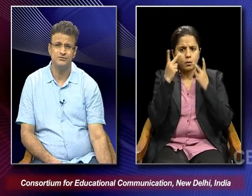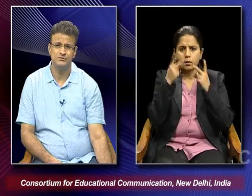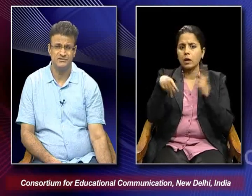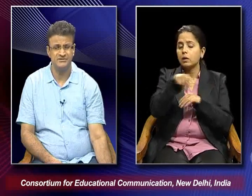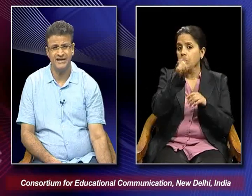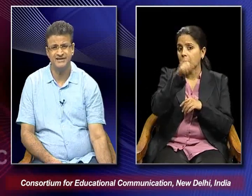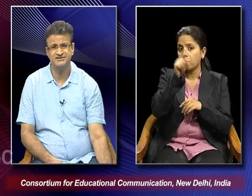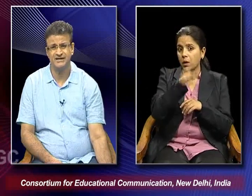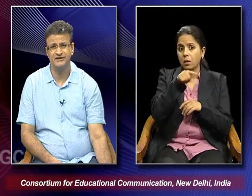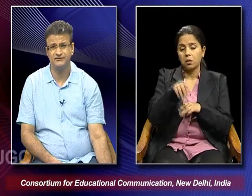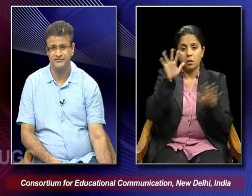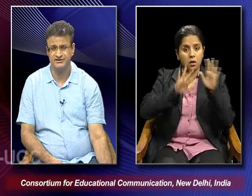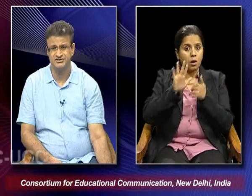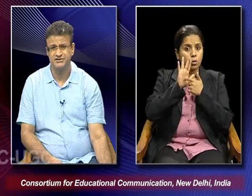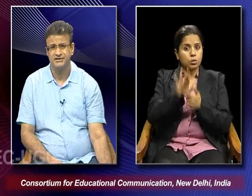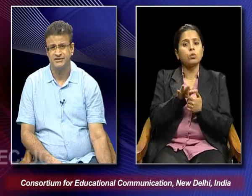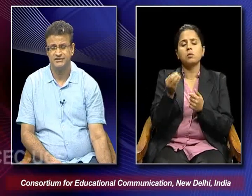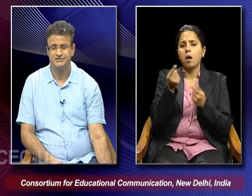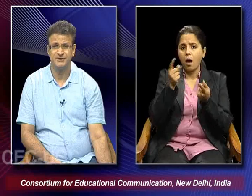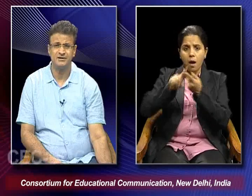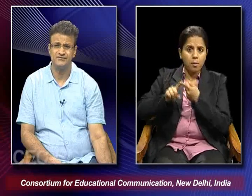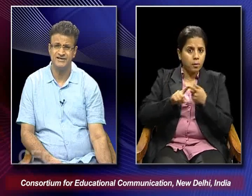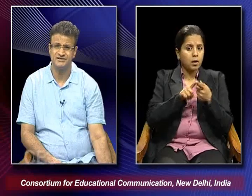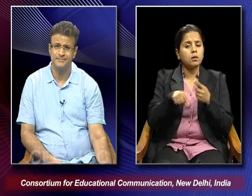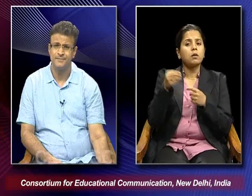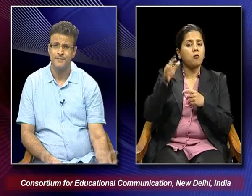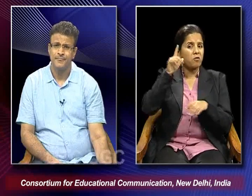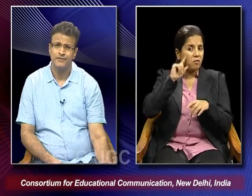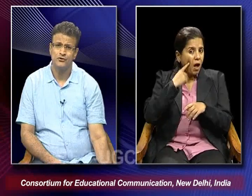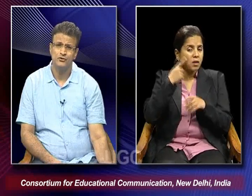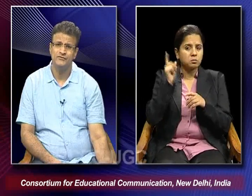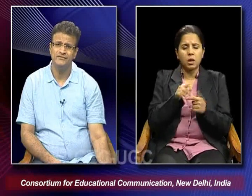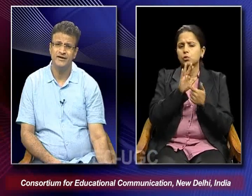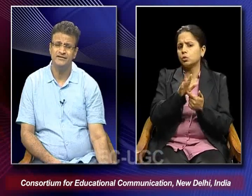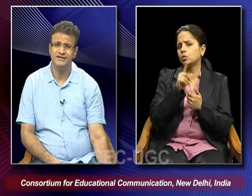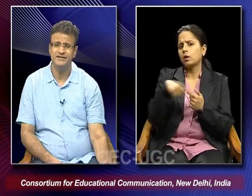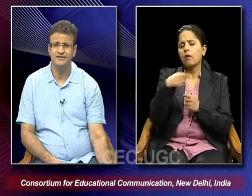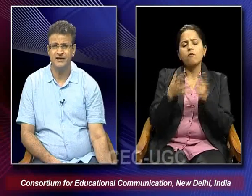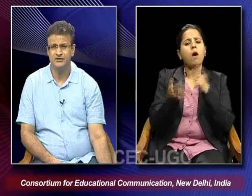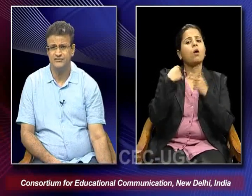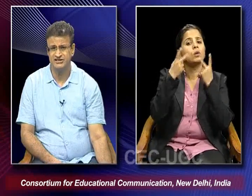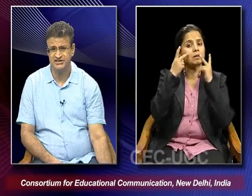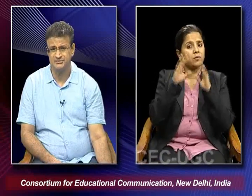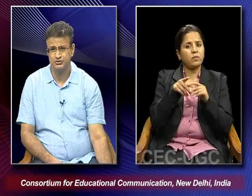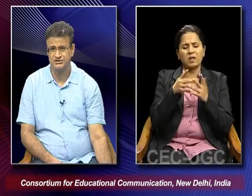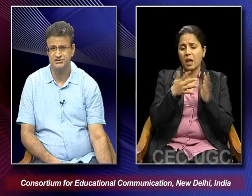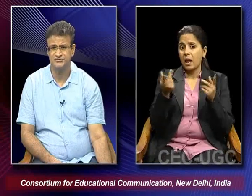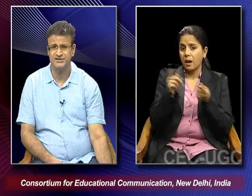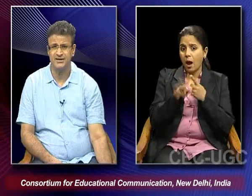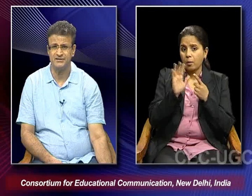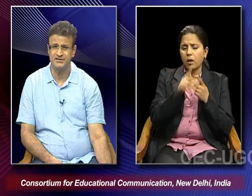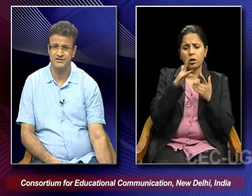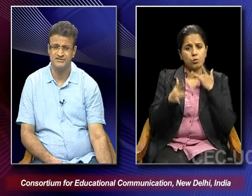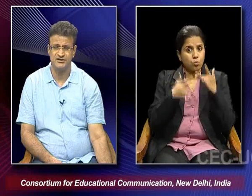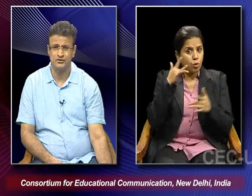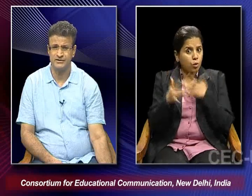not have to dramatize the kind of events in this particular fashion. So we find that any kind of cliche emotions which